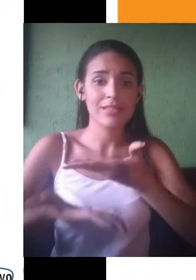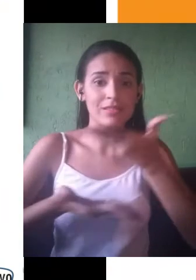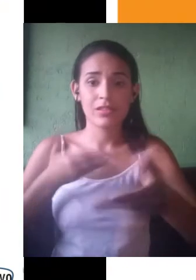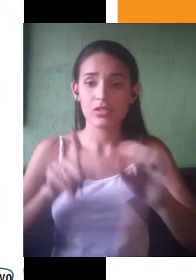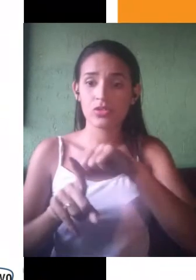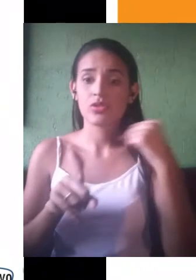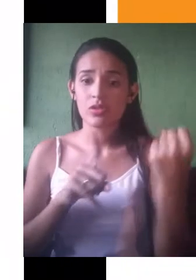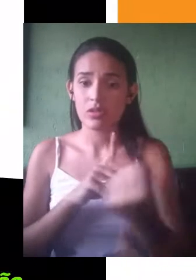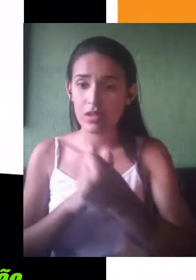e mais maleáveis.